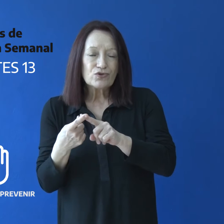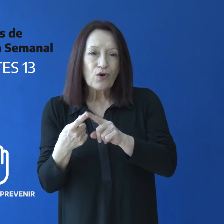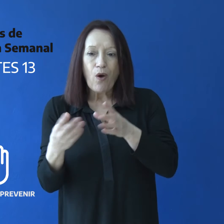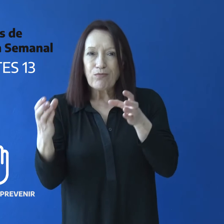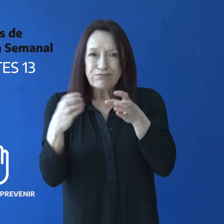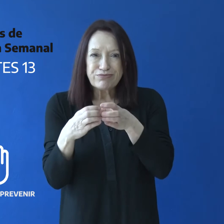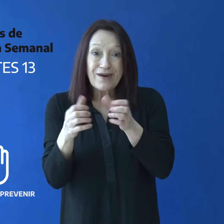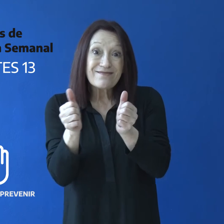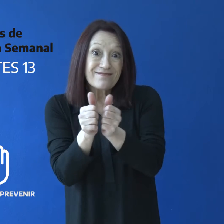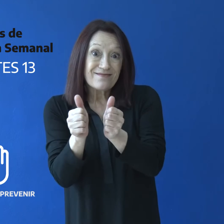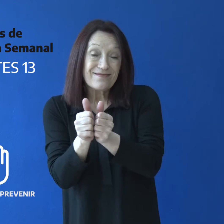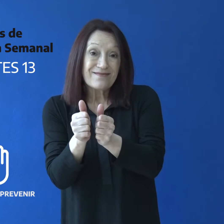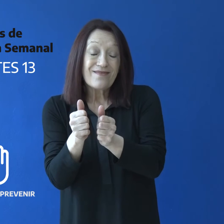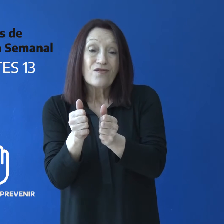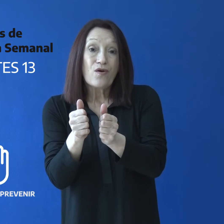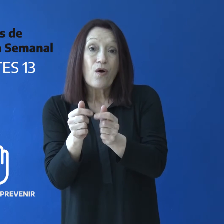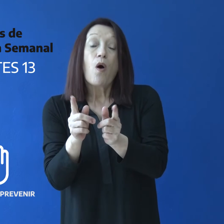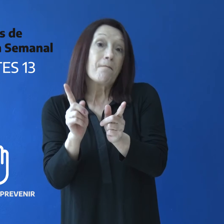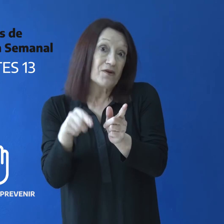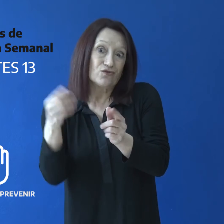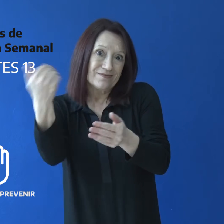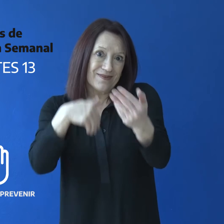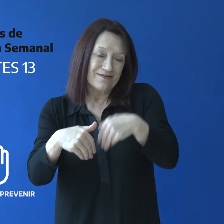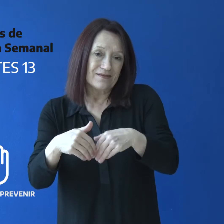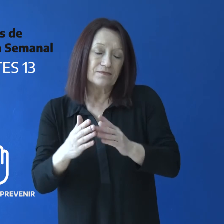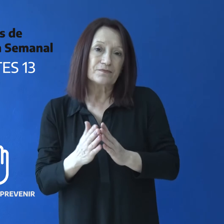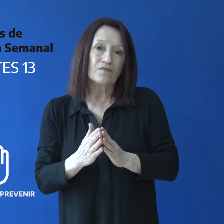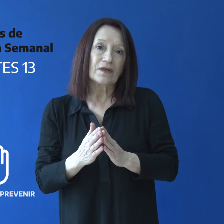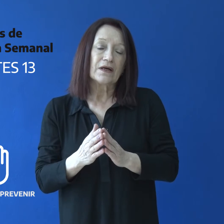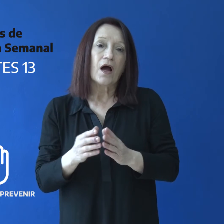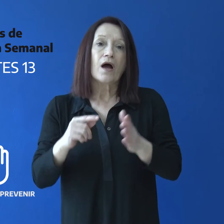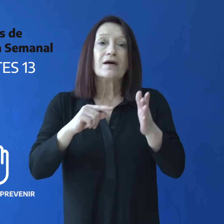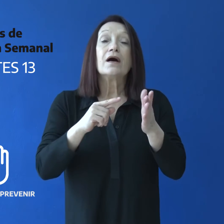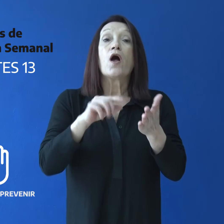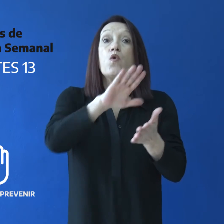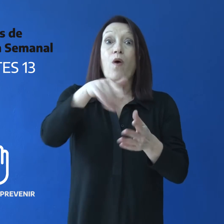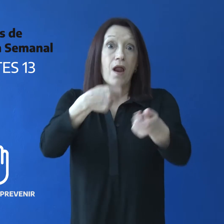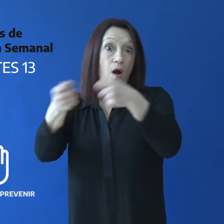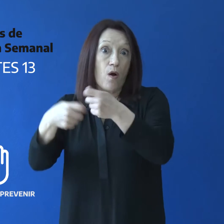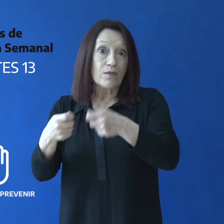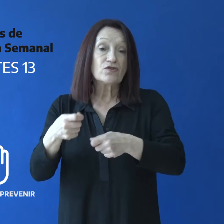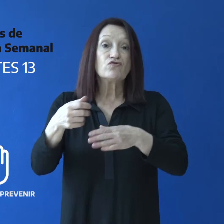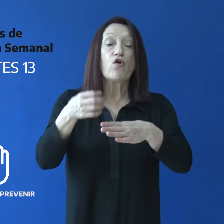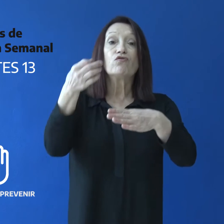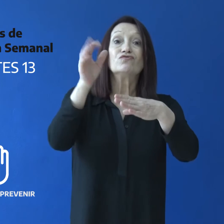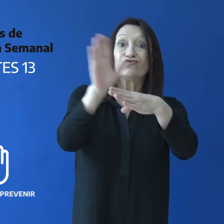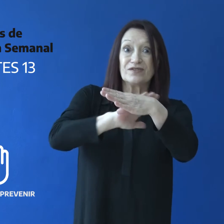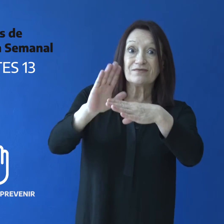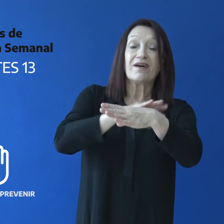contacto físico con el cliente o usuario. Centros comerciales, cines, teatros,